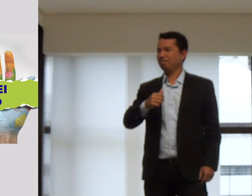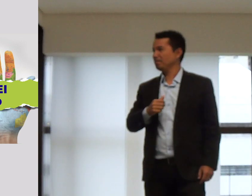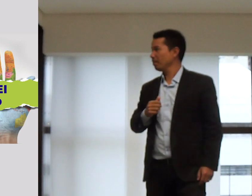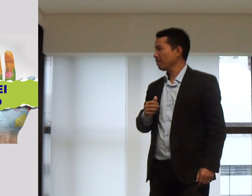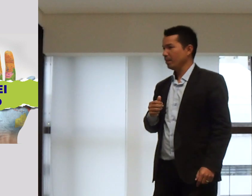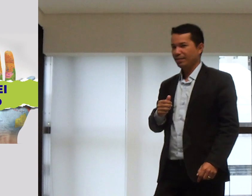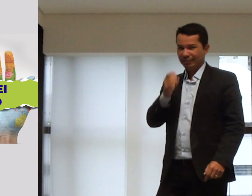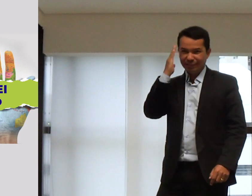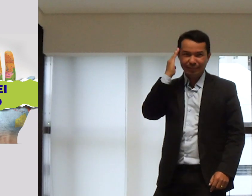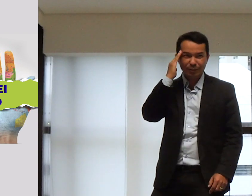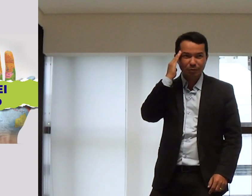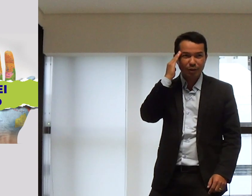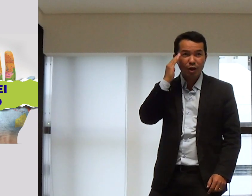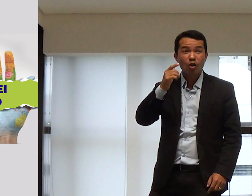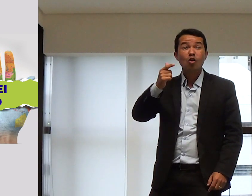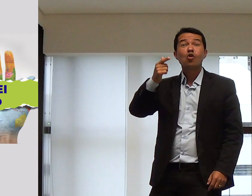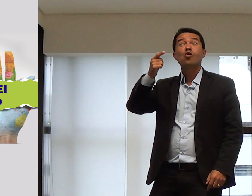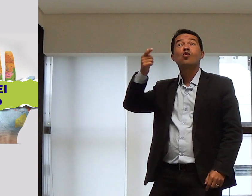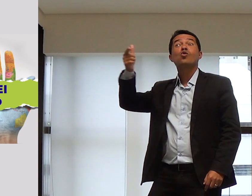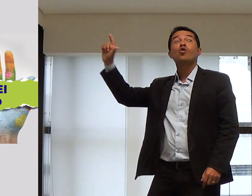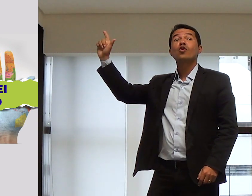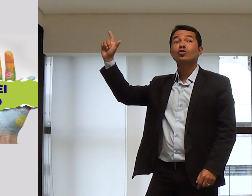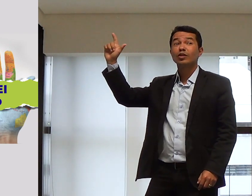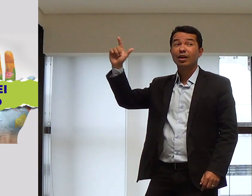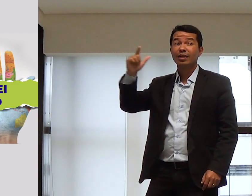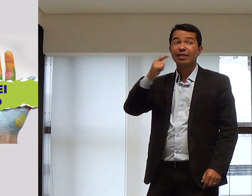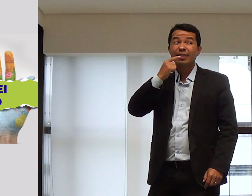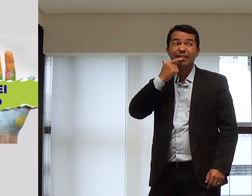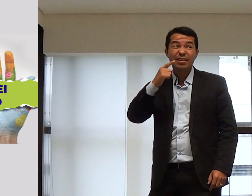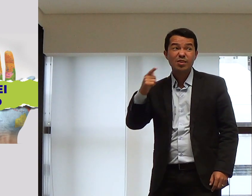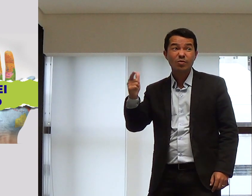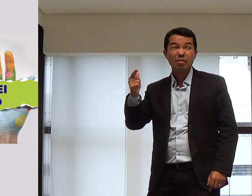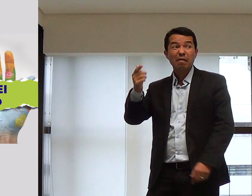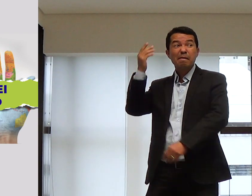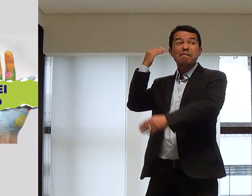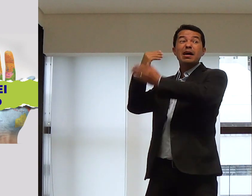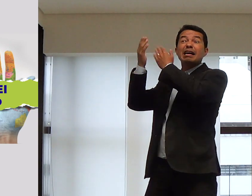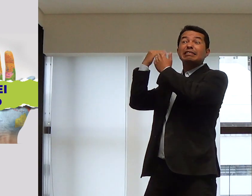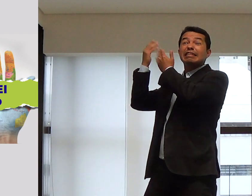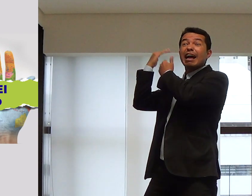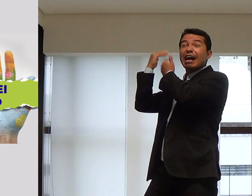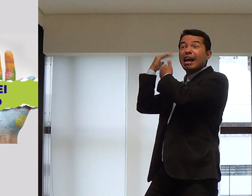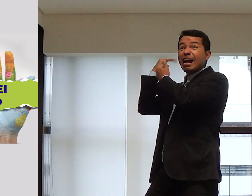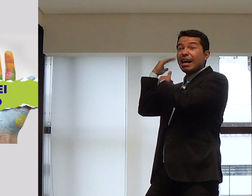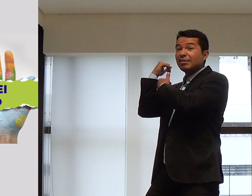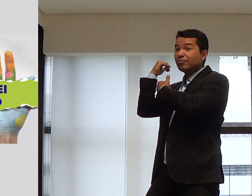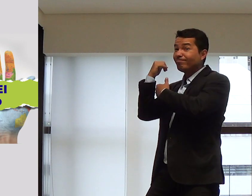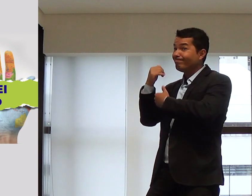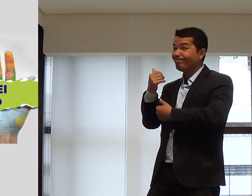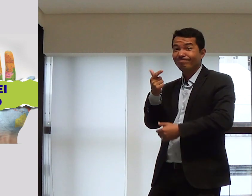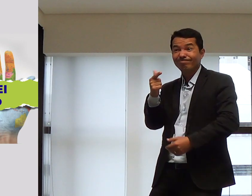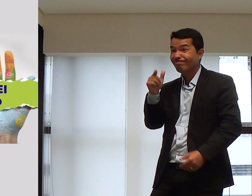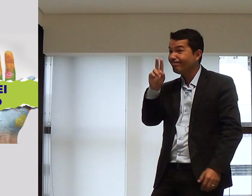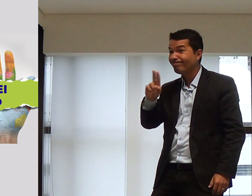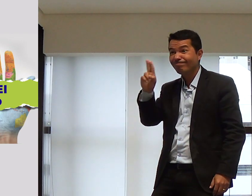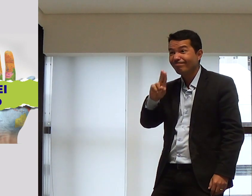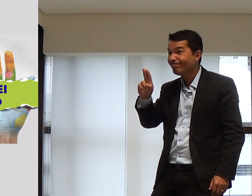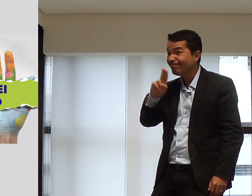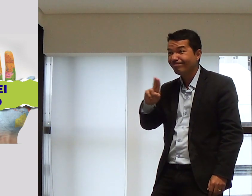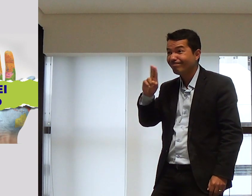Latim, qual é o sinal para essa palavra? Vamos pensar. Essa é uma outra língua do passado. Nós